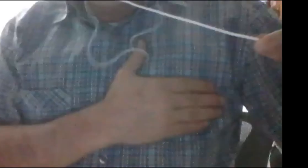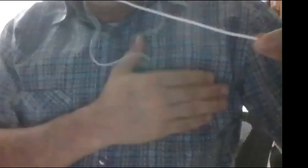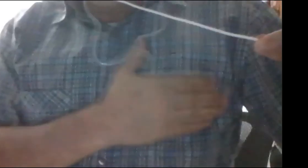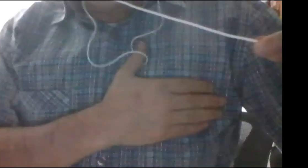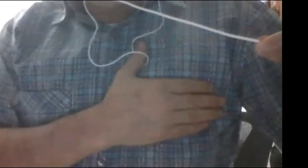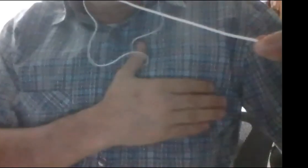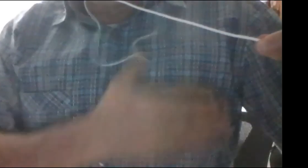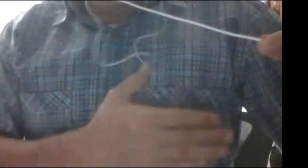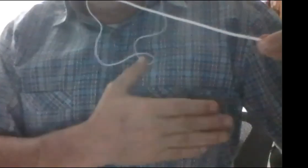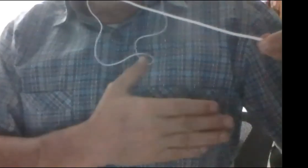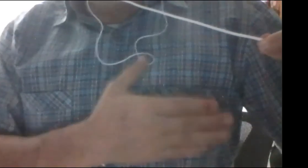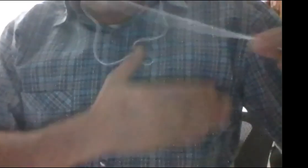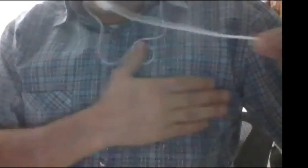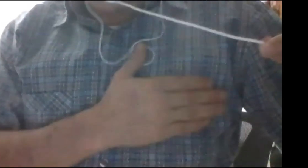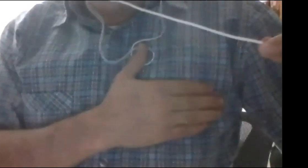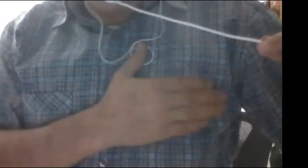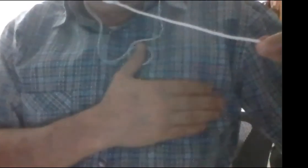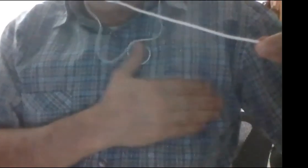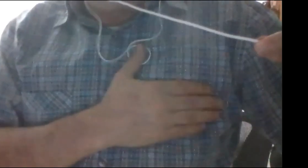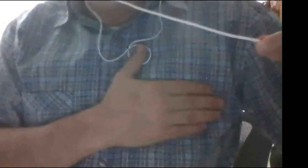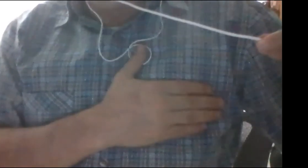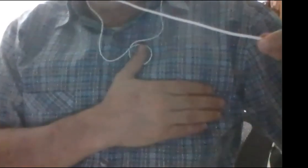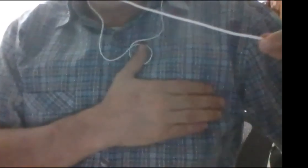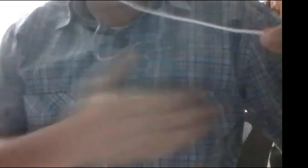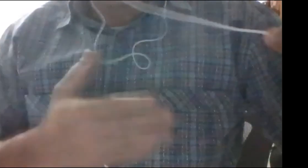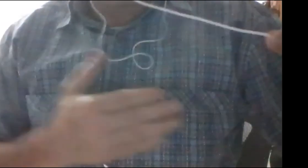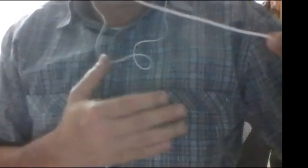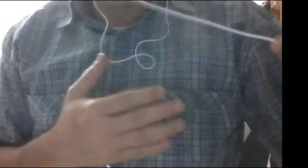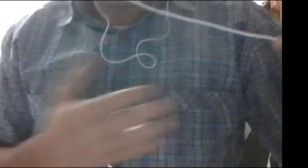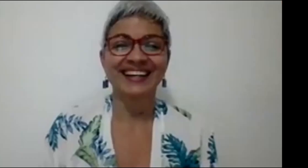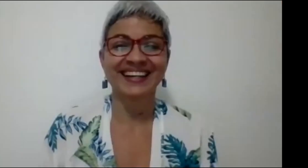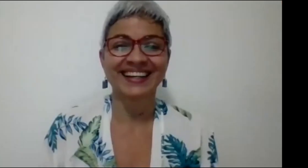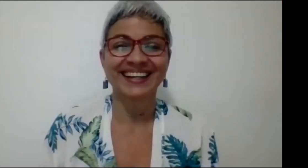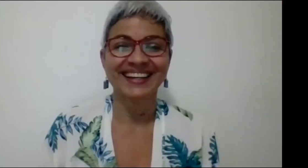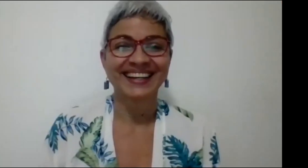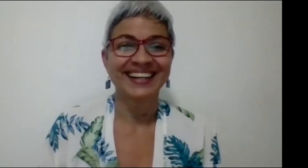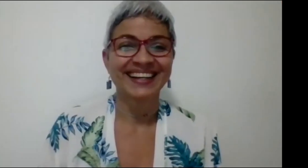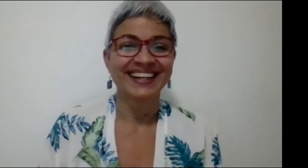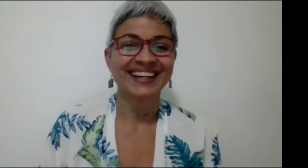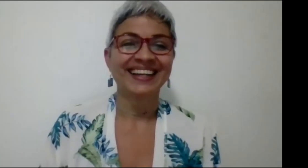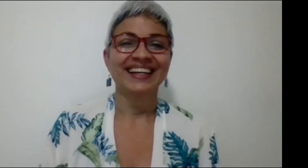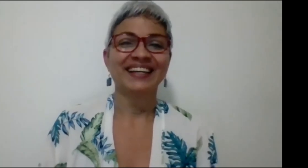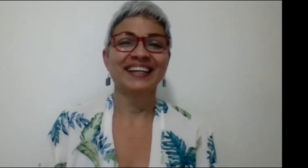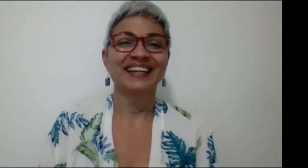No sé si para mí significa puro corazón. Entonces, en lo que pueda,